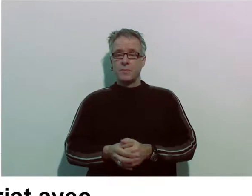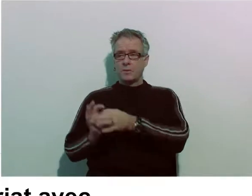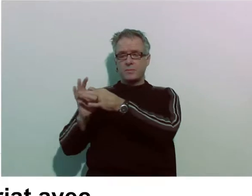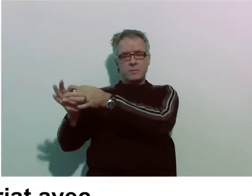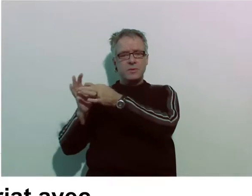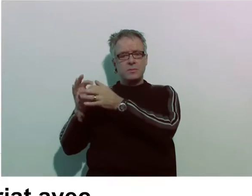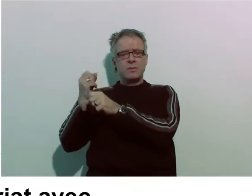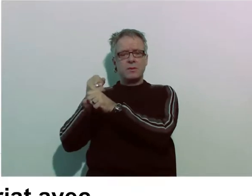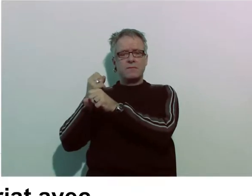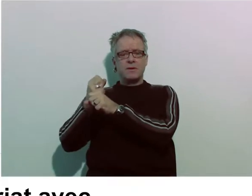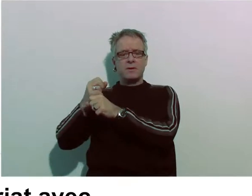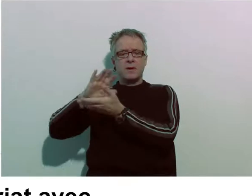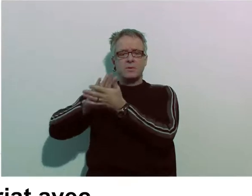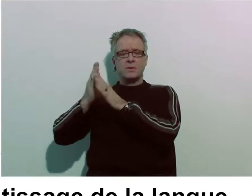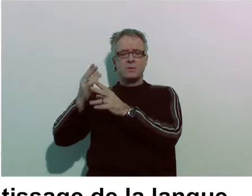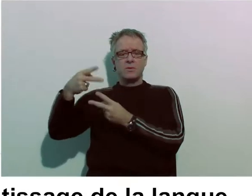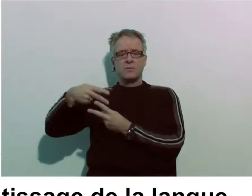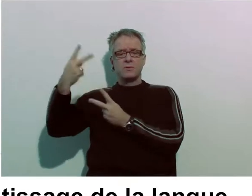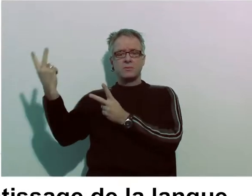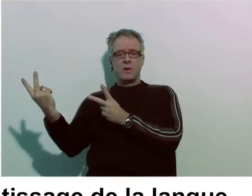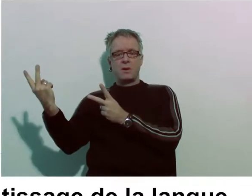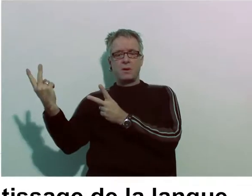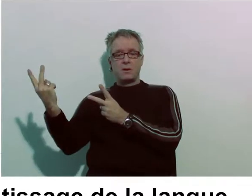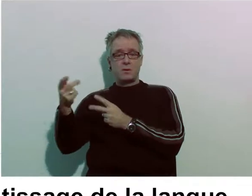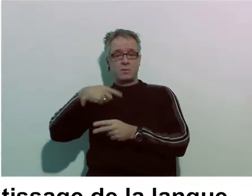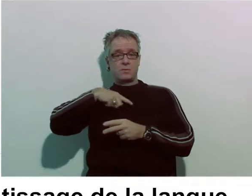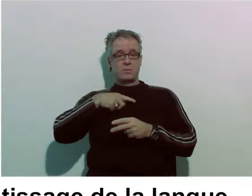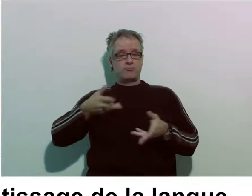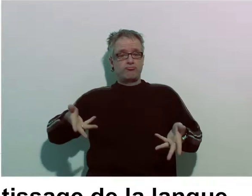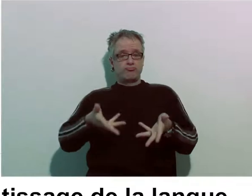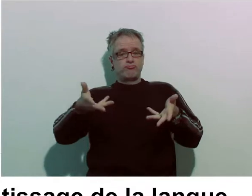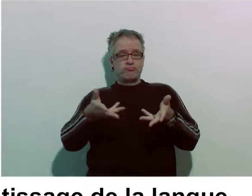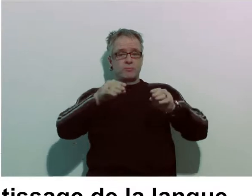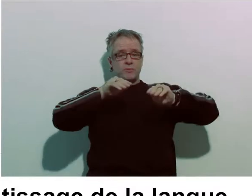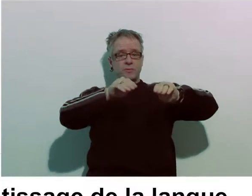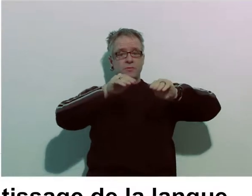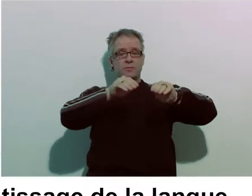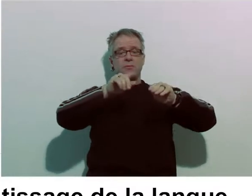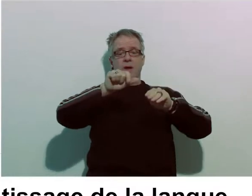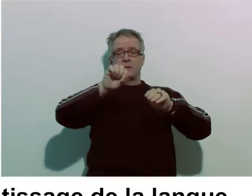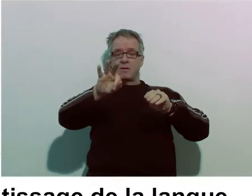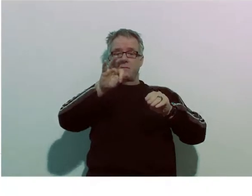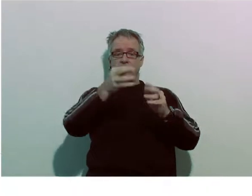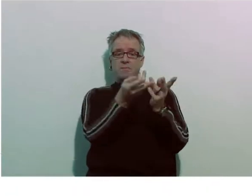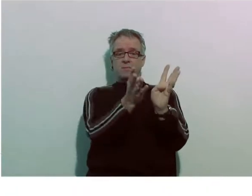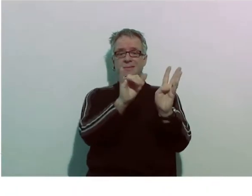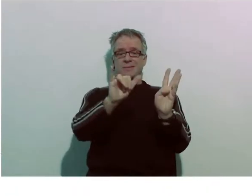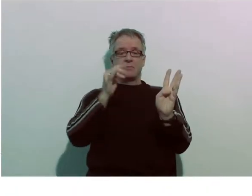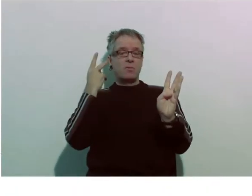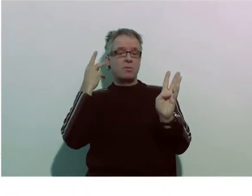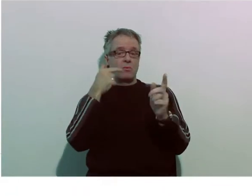En partenariat avec l'association visuelle, nous facilitons l'apprentissage de la langue des signes pour les entendants.